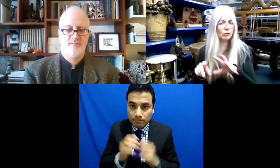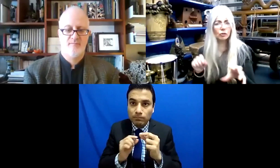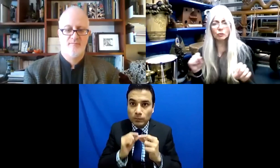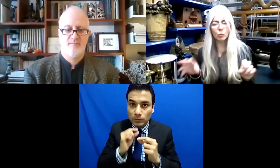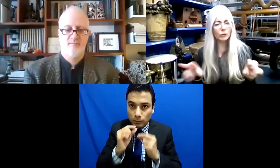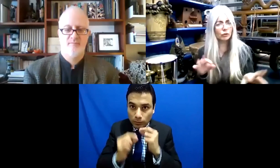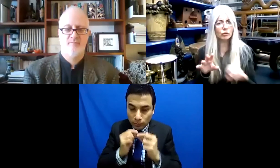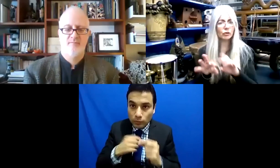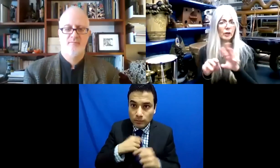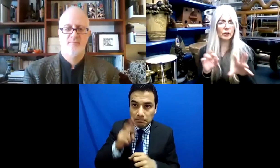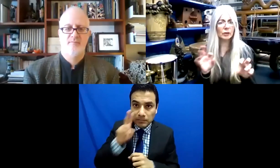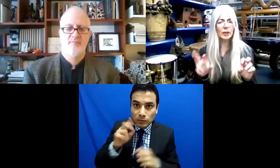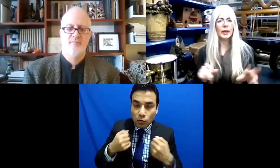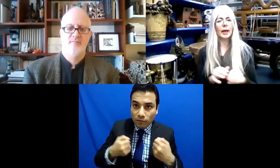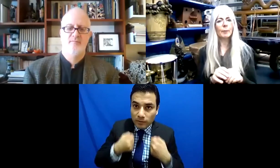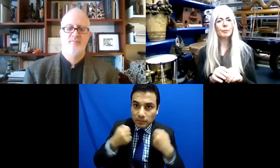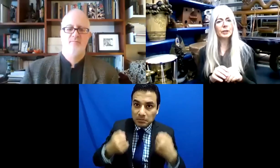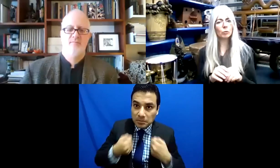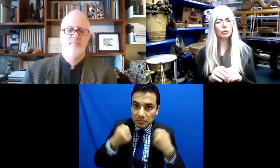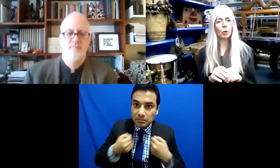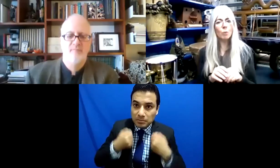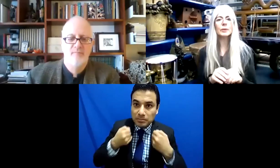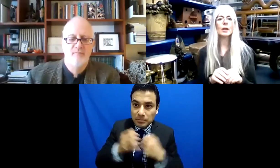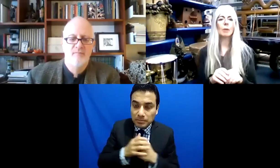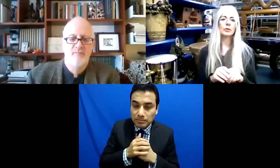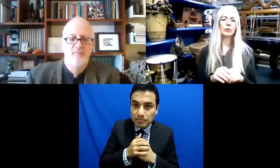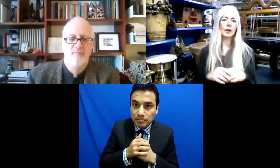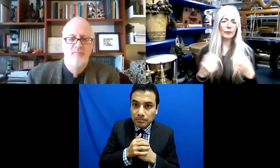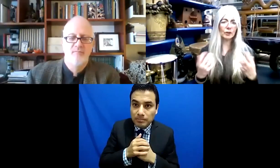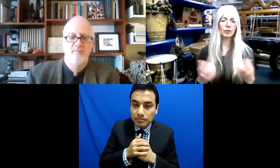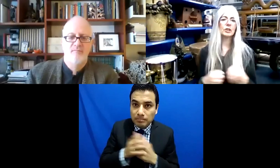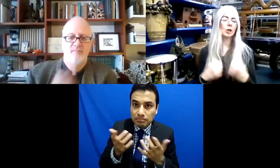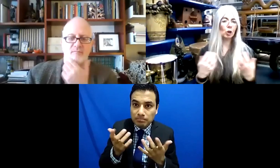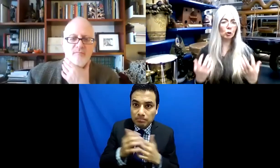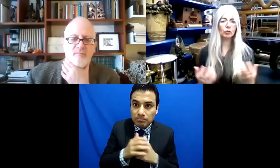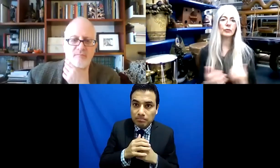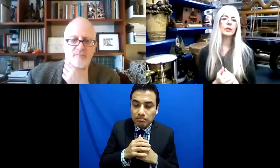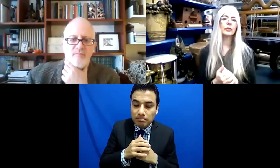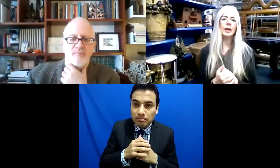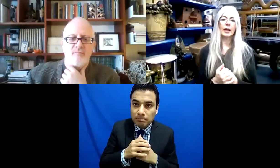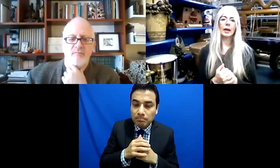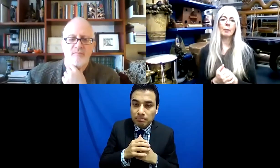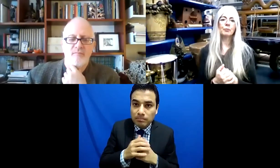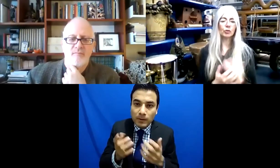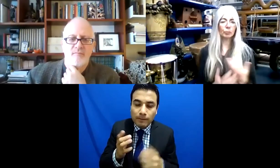los jóvenes que tenían otros retos quizá,